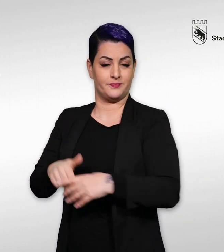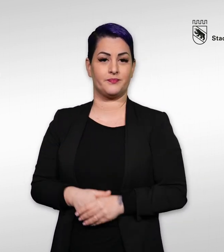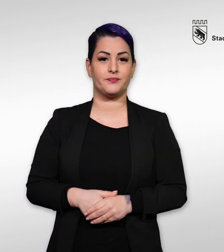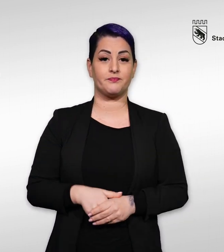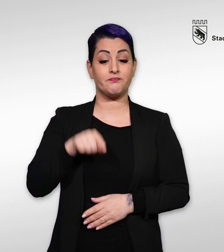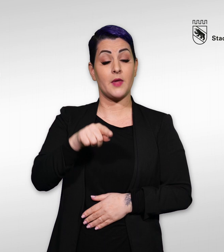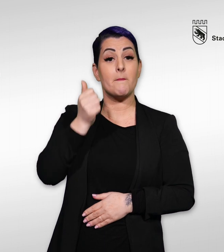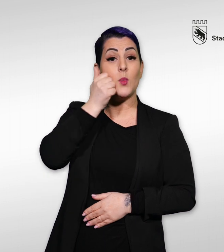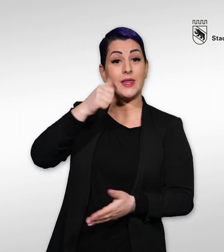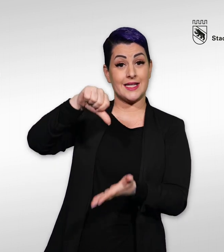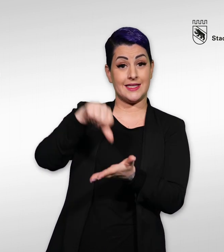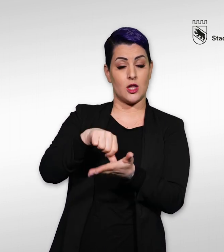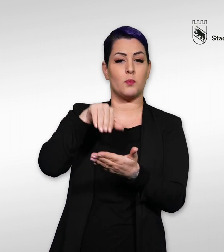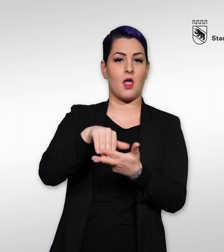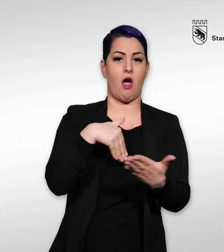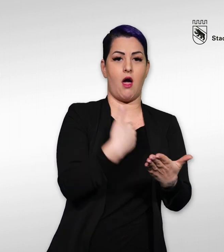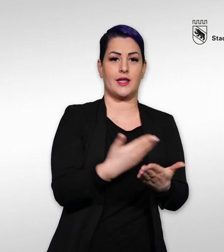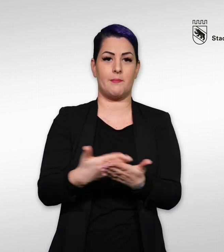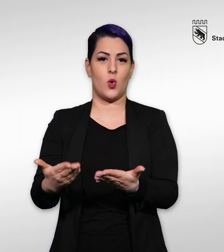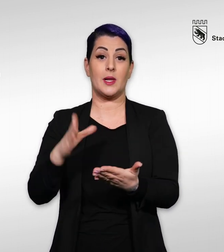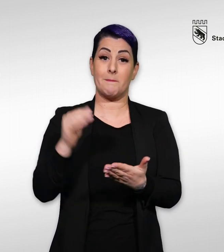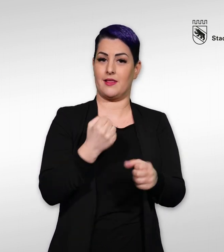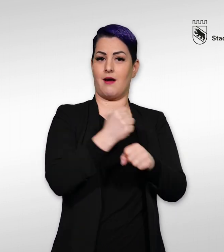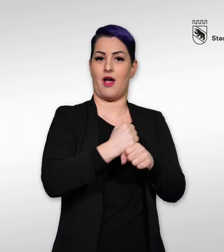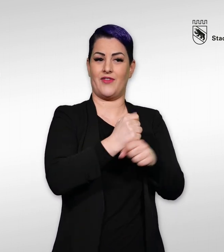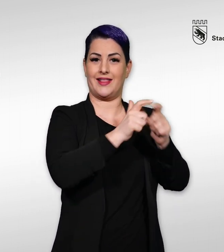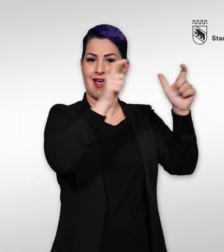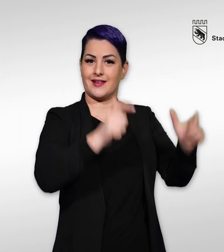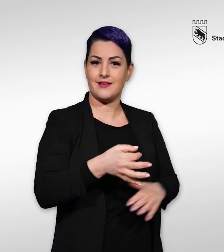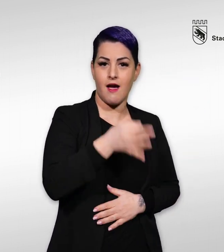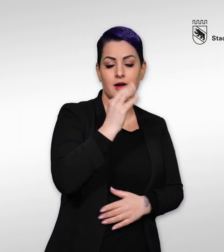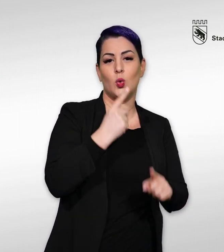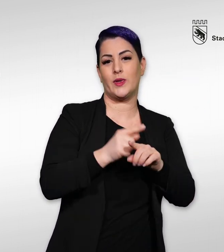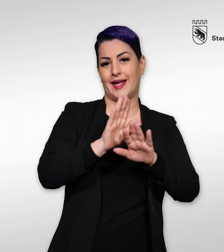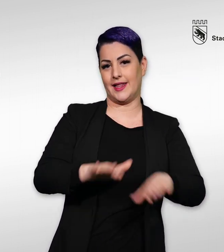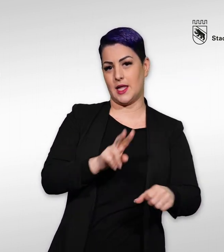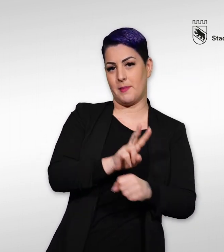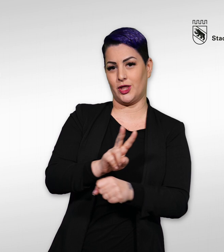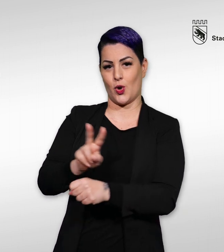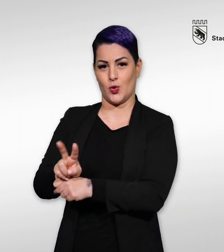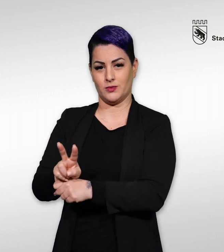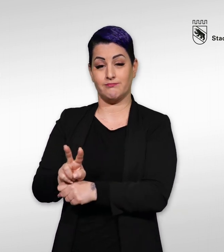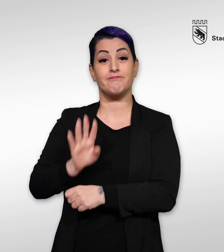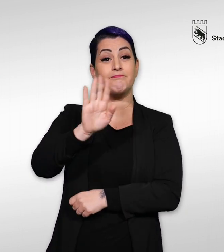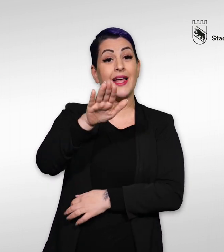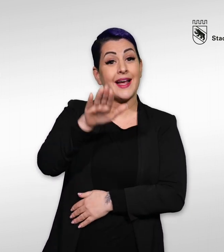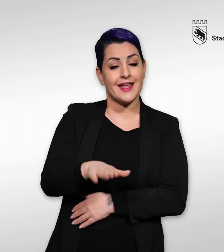zudem eine Cafeteria und eine Kinderbetreuung an. Ihre Kinder sind herzlich willkommen. Sie finden